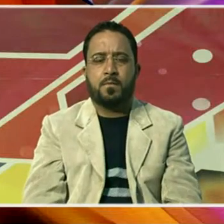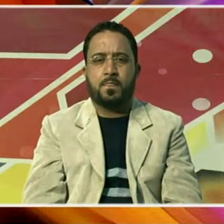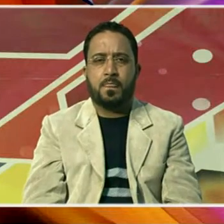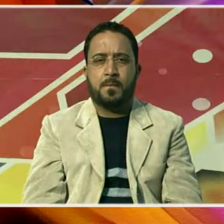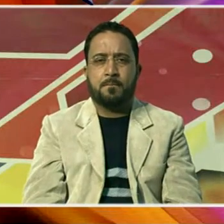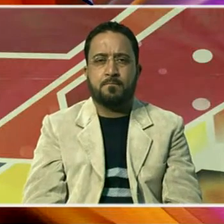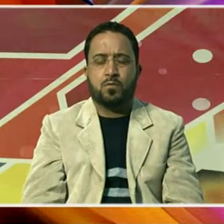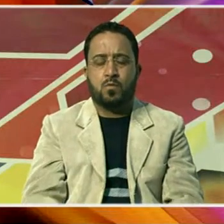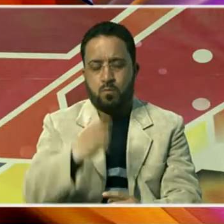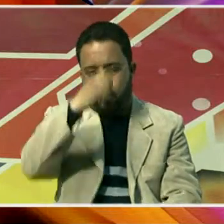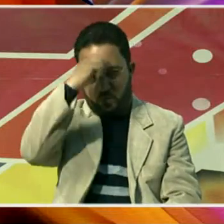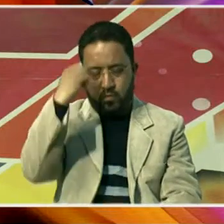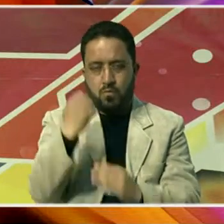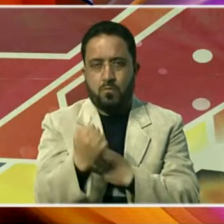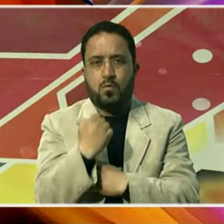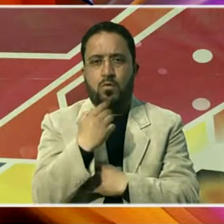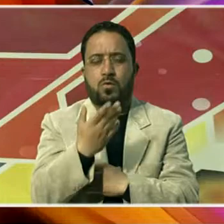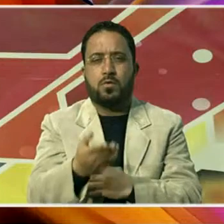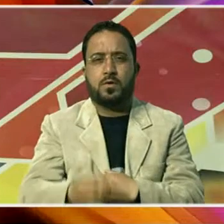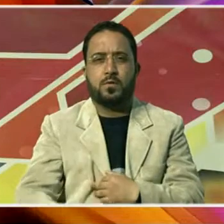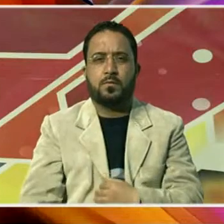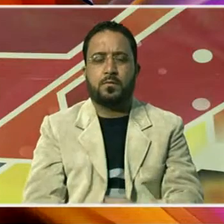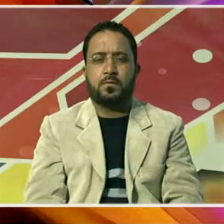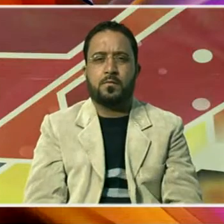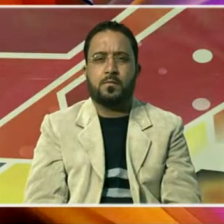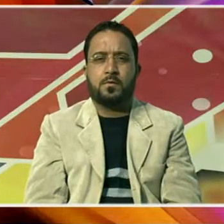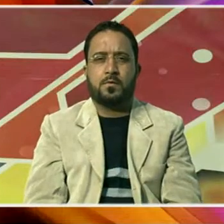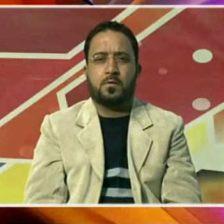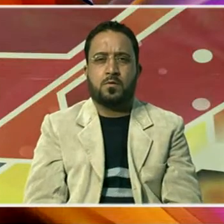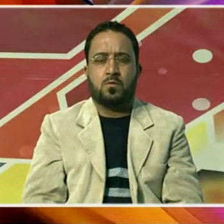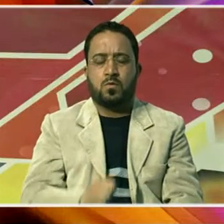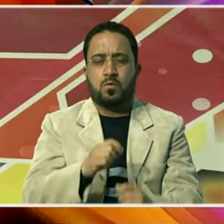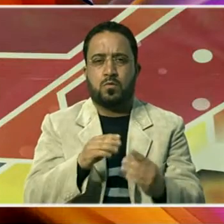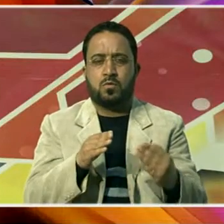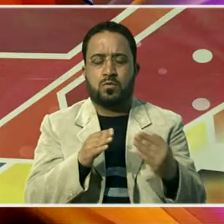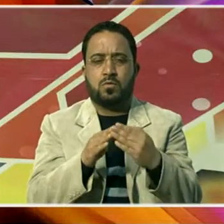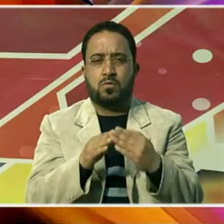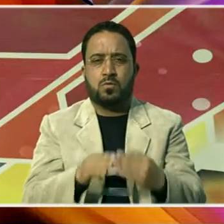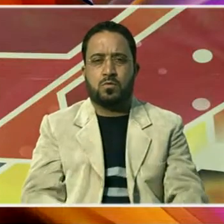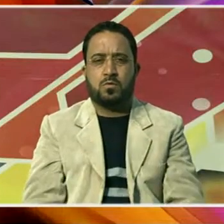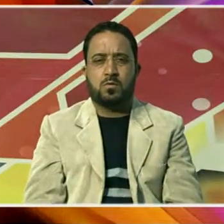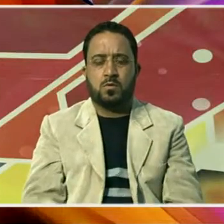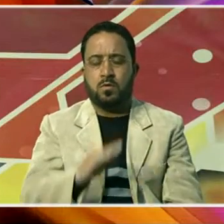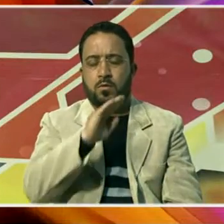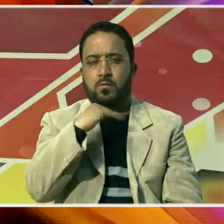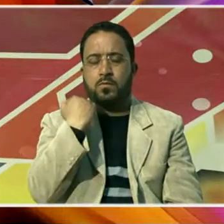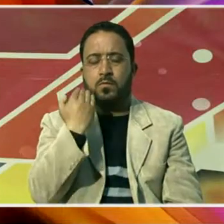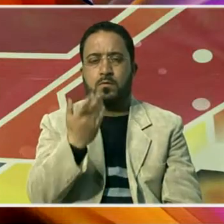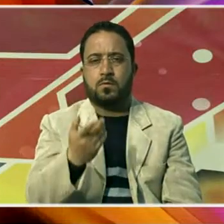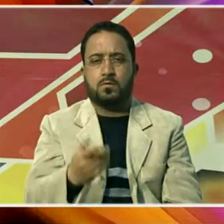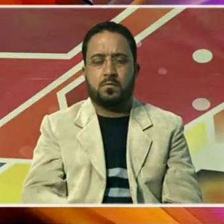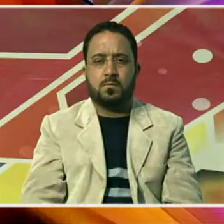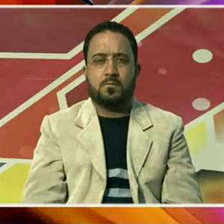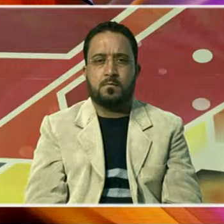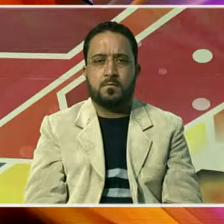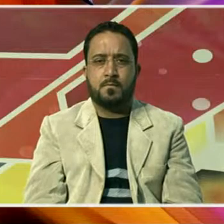حمد اور بہادری کا مظاہرہ کیا ہے اور اپنے جانوں کی قربانی دی ہے